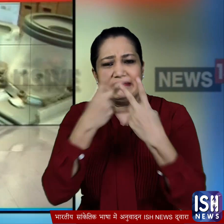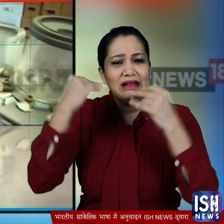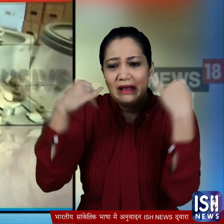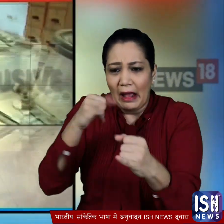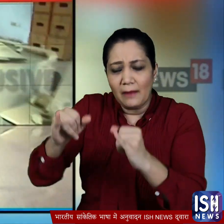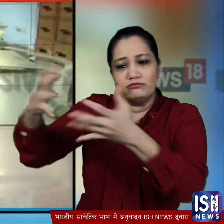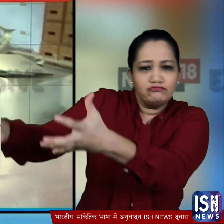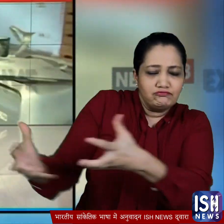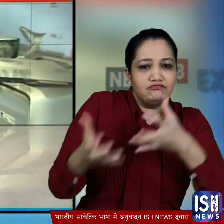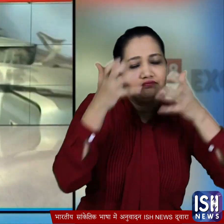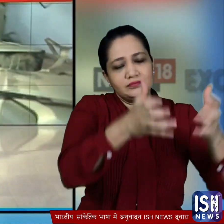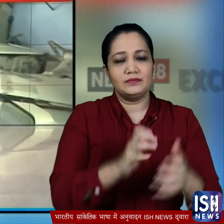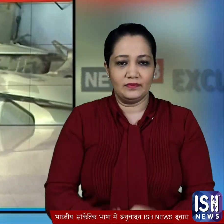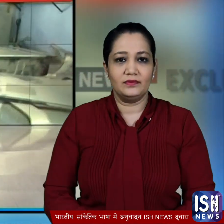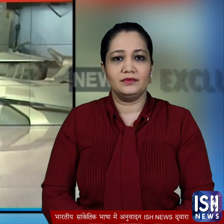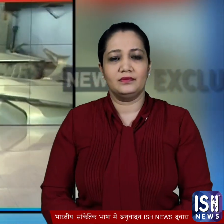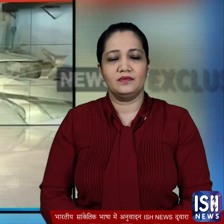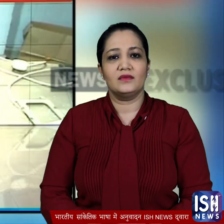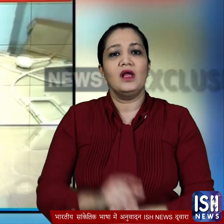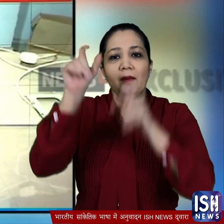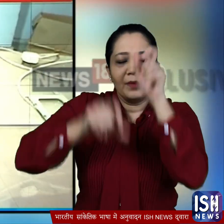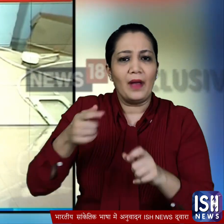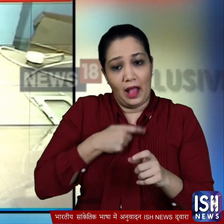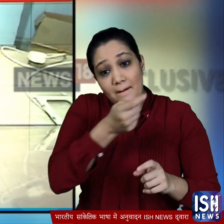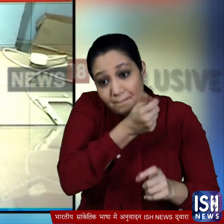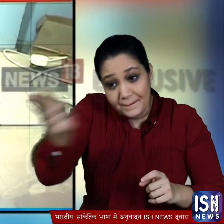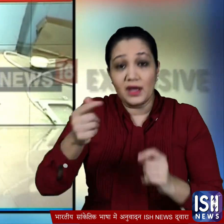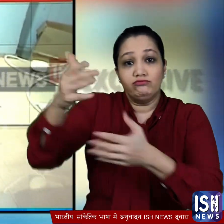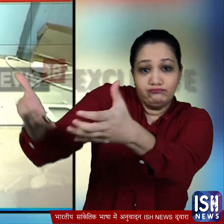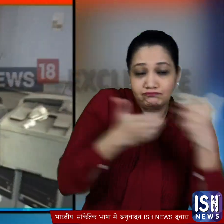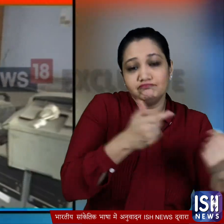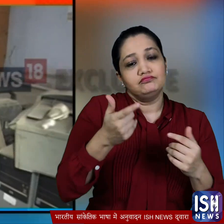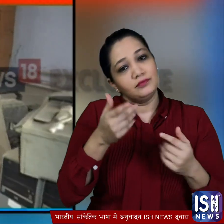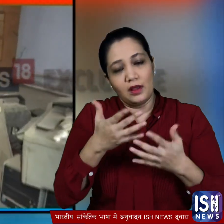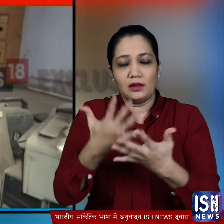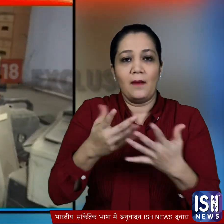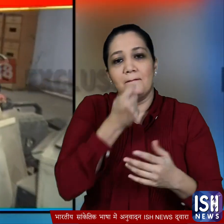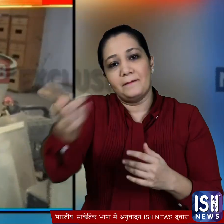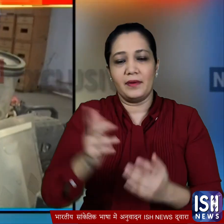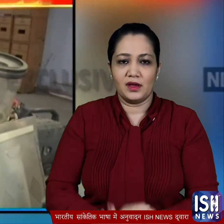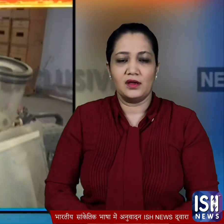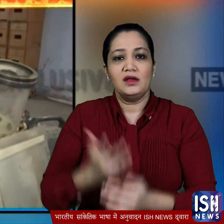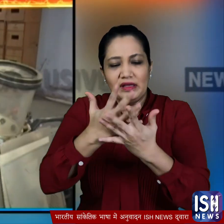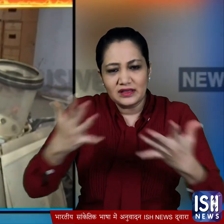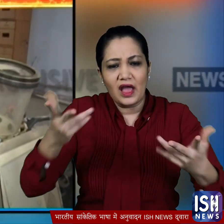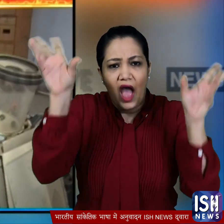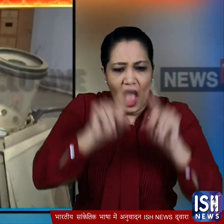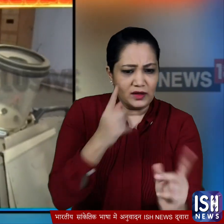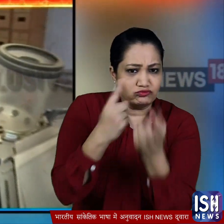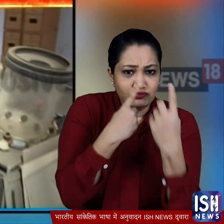इकठा किया जाएगा दावा किया गया कि इसके लिए लोगों को पैसे भी दिये जाएगा और फिर उस सारे सामान को दोबारा इस्तमाल में